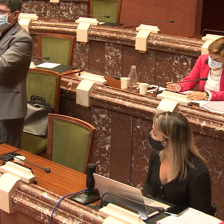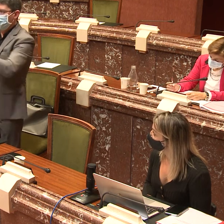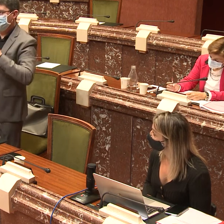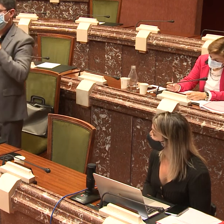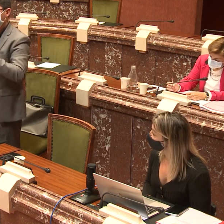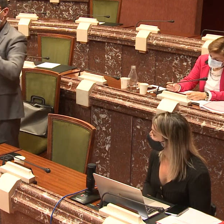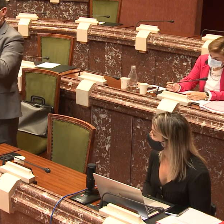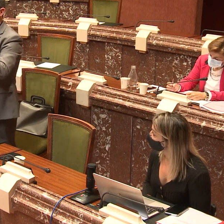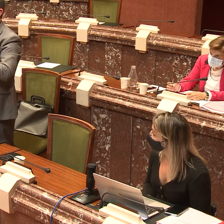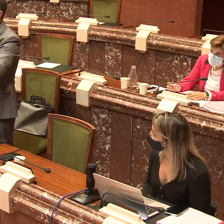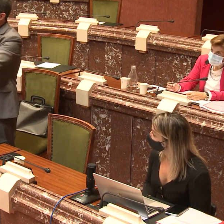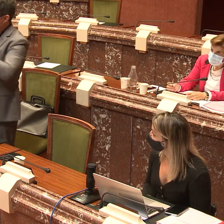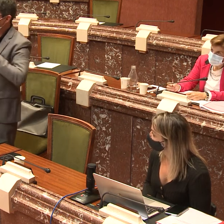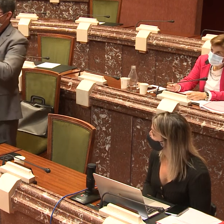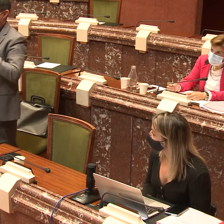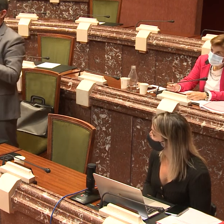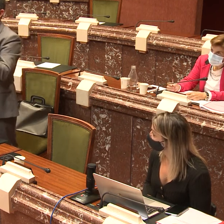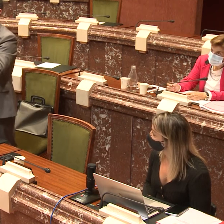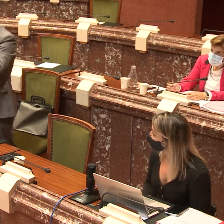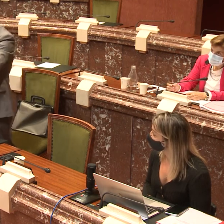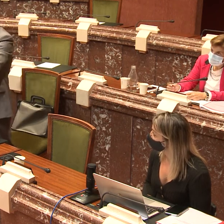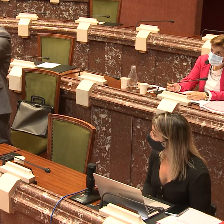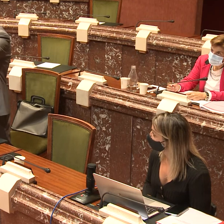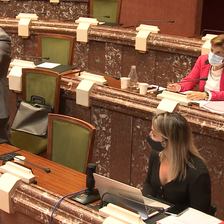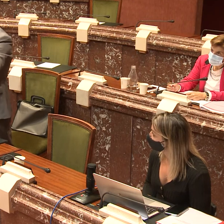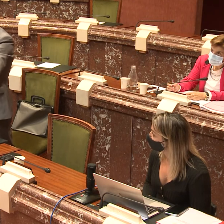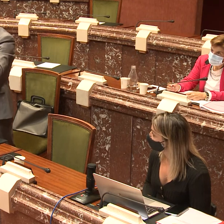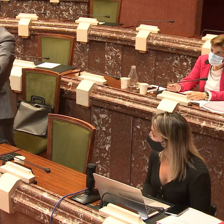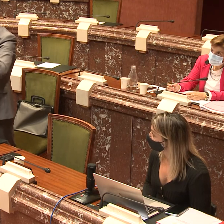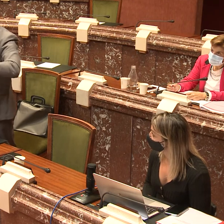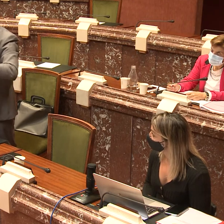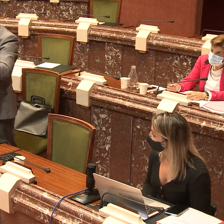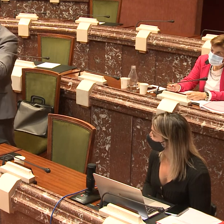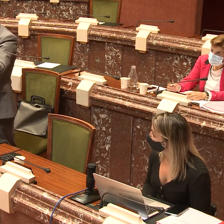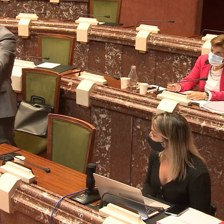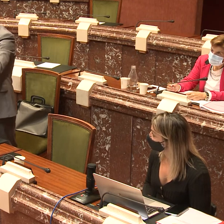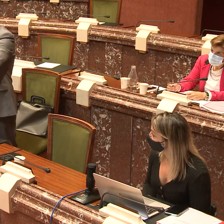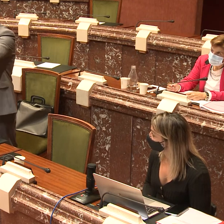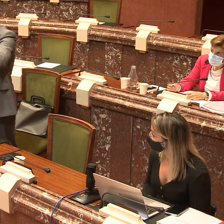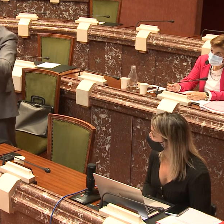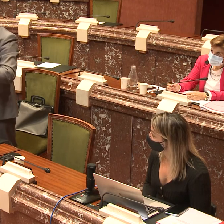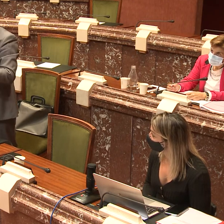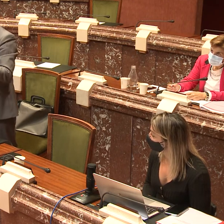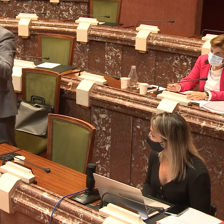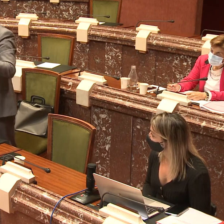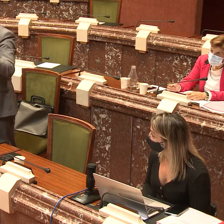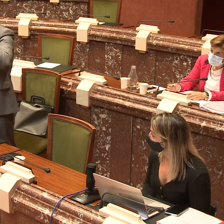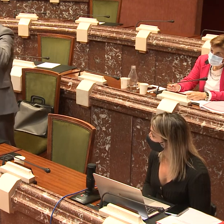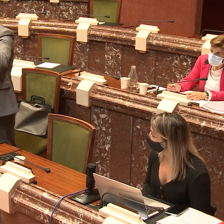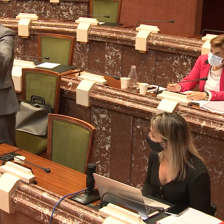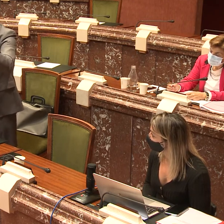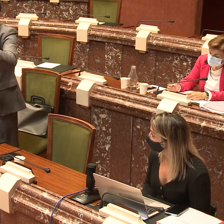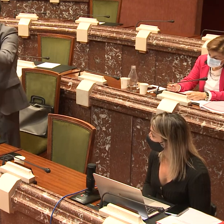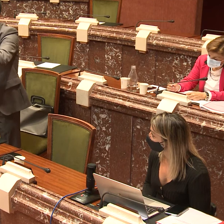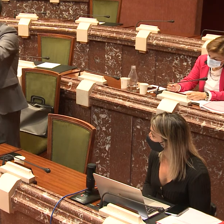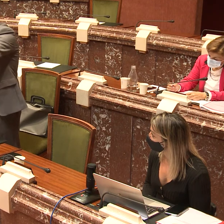No queremos quedarnos atrás, la verdad. En región de Murcia no queremos, a nivel estatal, quedarnos a la cola. Queremos estar como otras comunidades